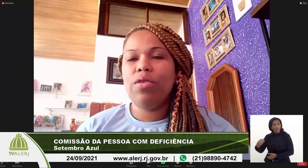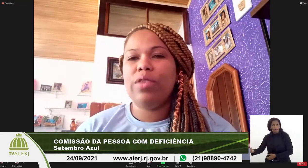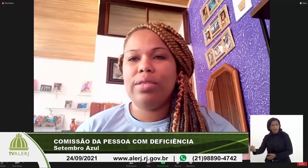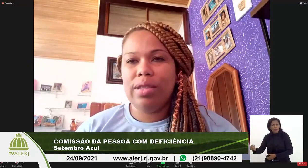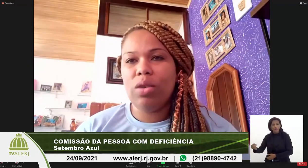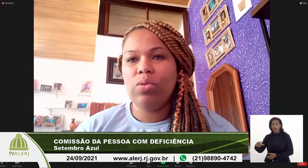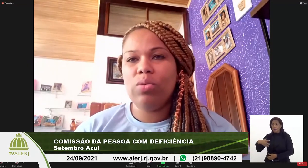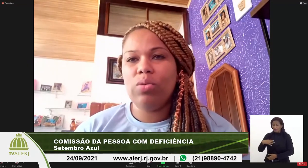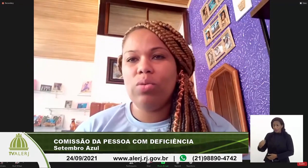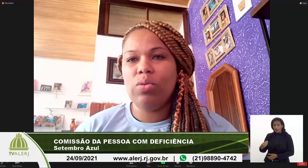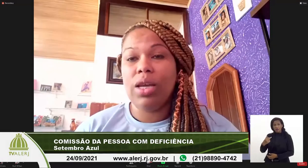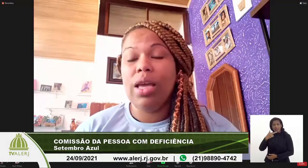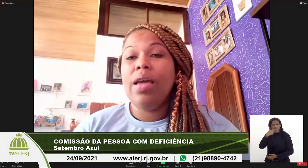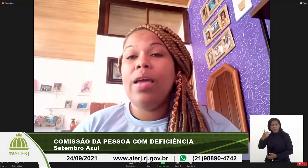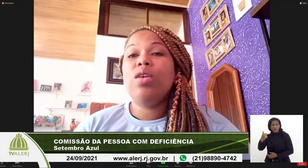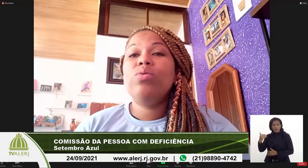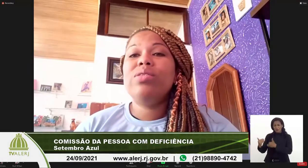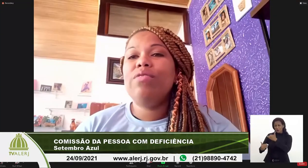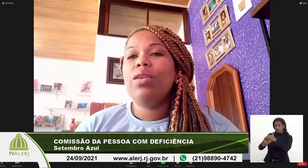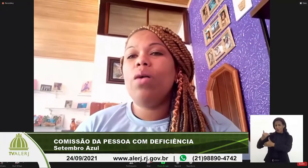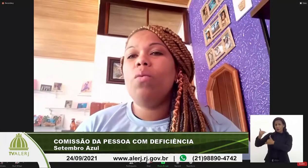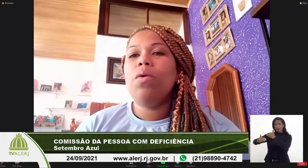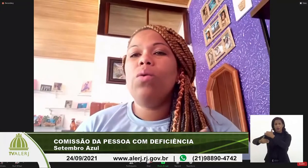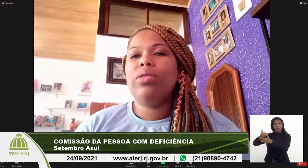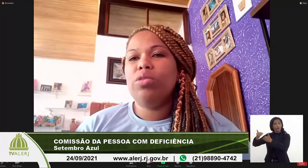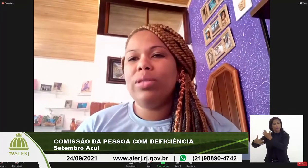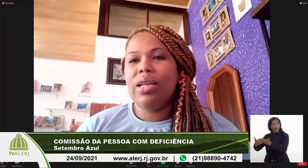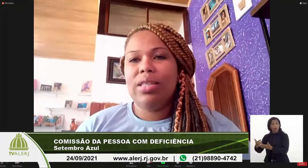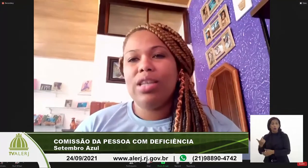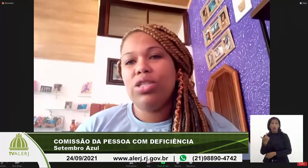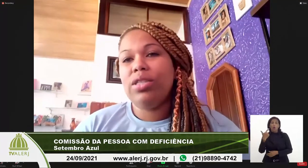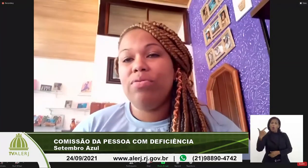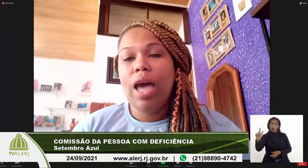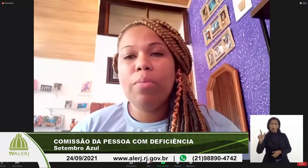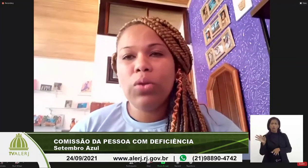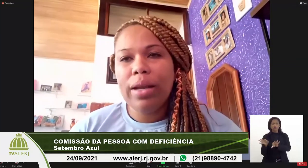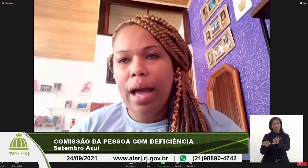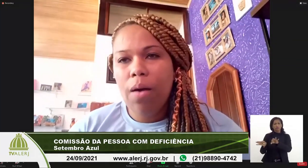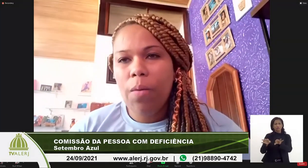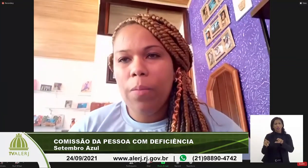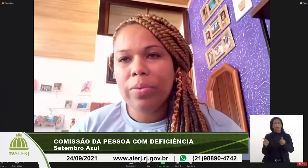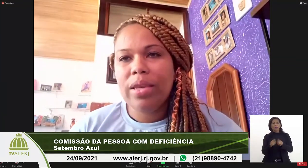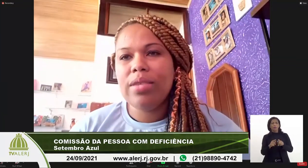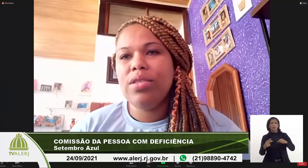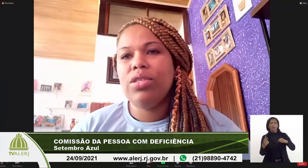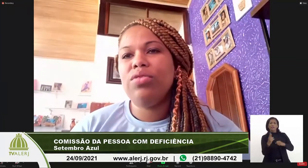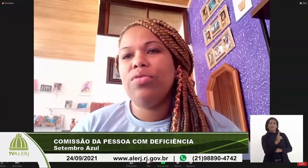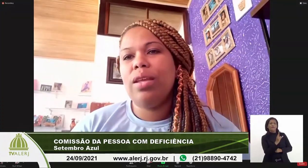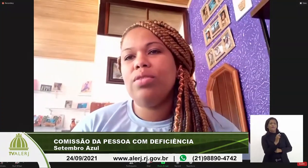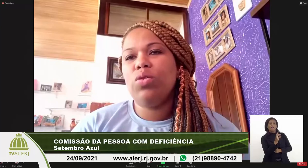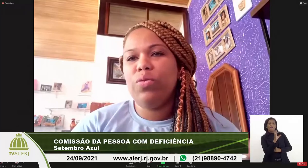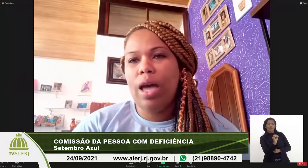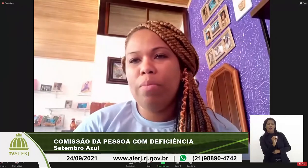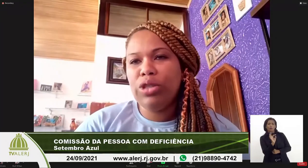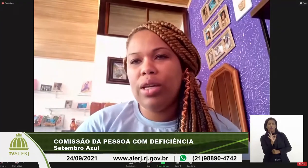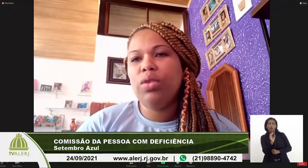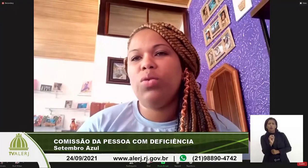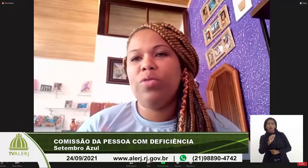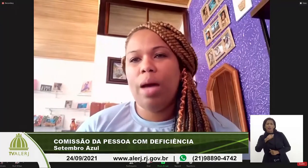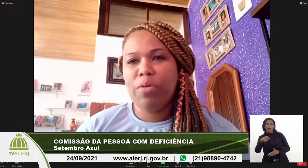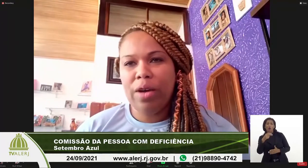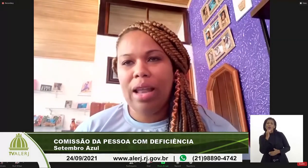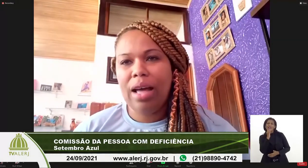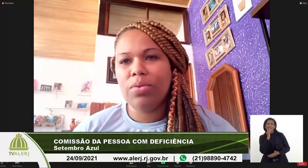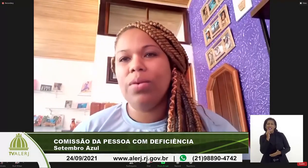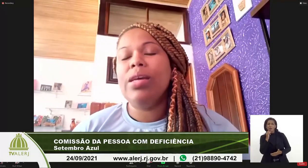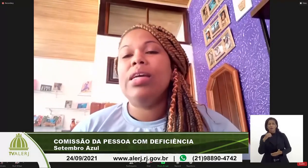desenvolvesse linguisticamente. Inclusive, outras modalidades de verbo tonal, que existe a diferença do verbo escrito